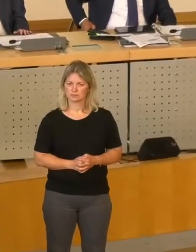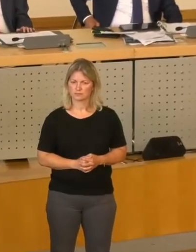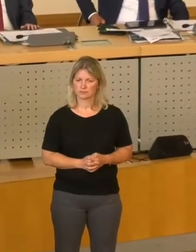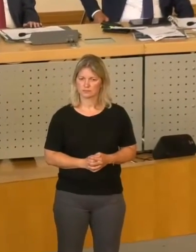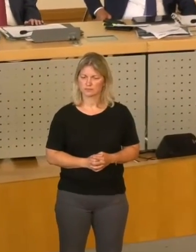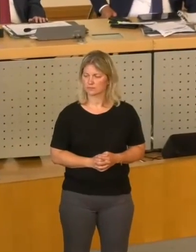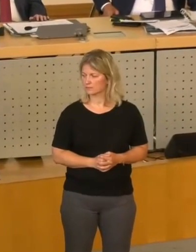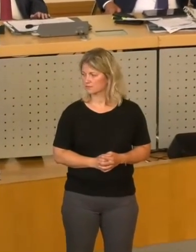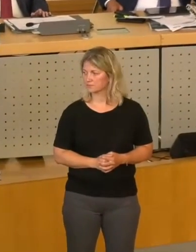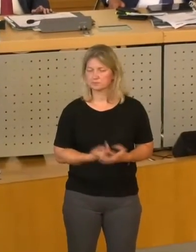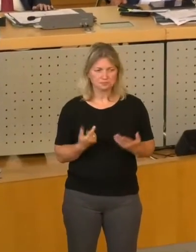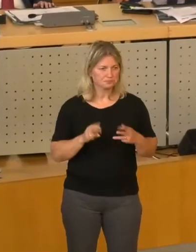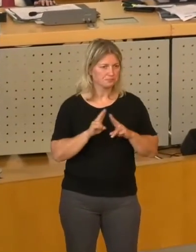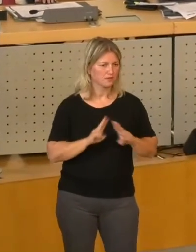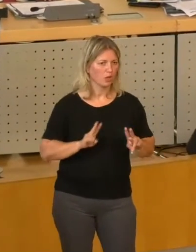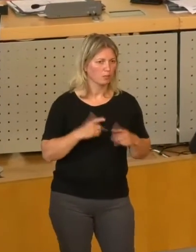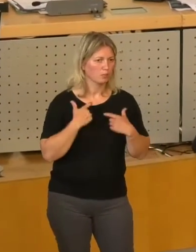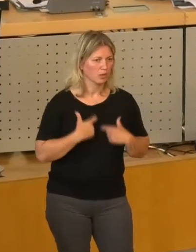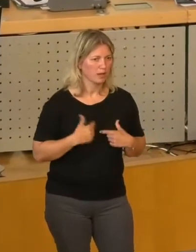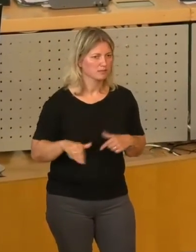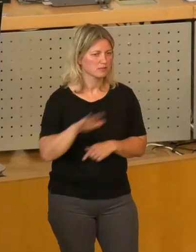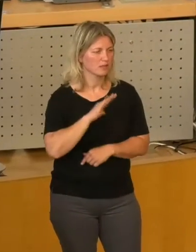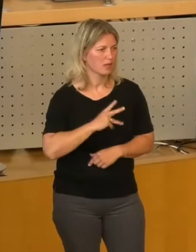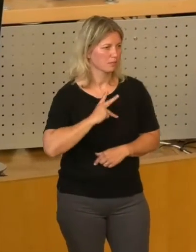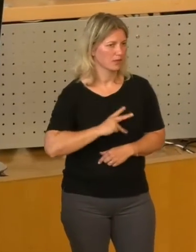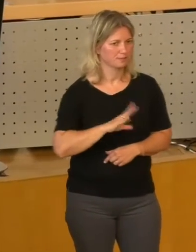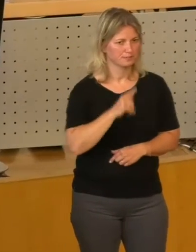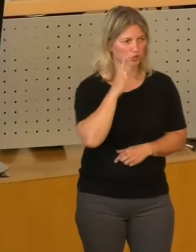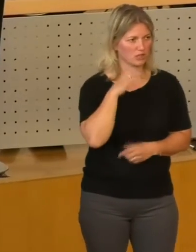Sehr geehrter Herr Oberbürgermeister, sehr geehrte Damen und Herren Stadtrede,